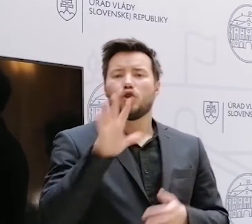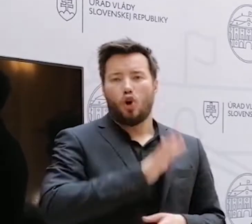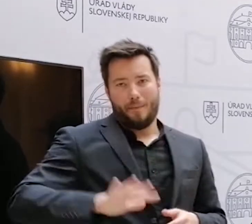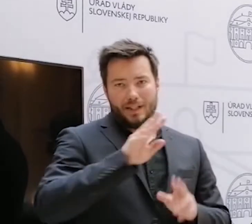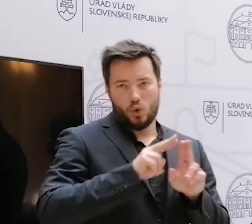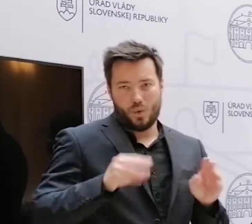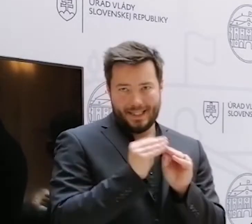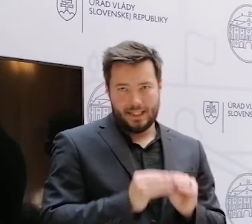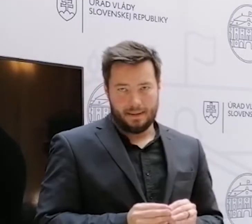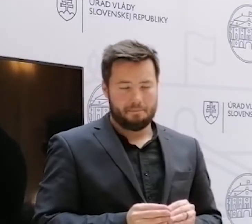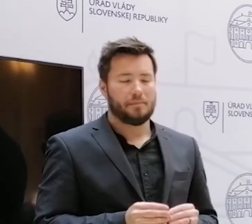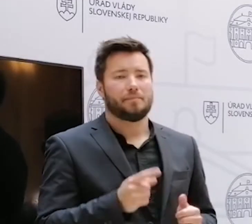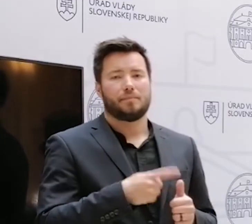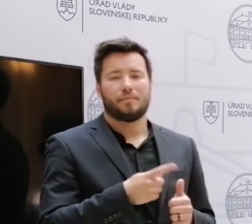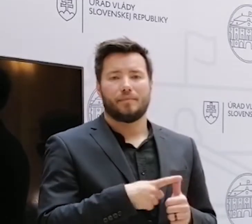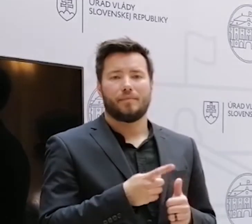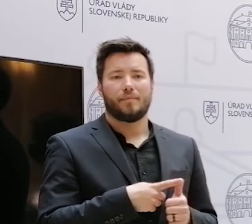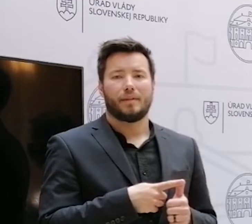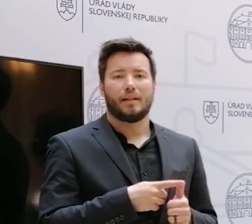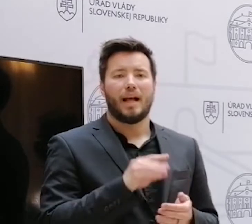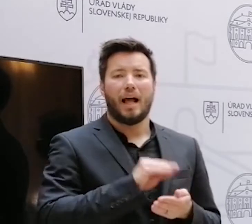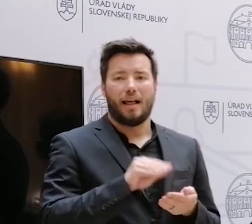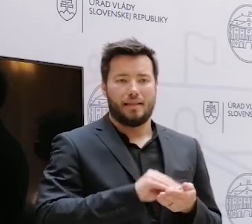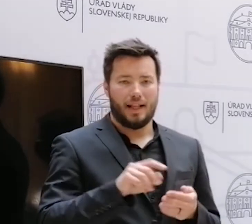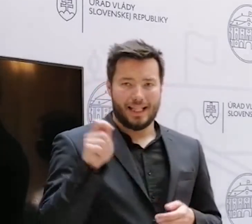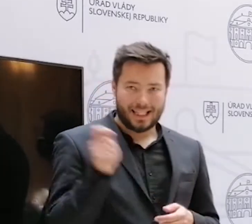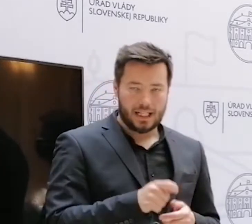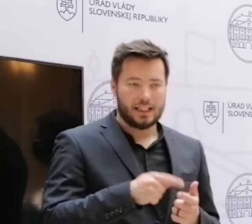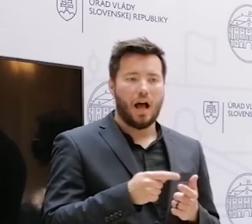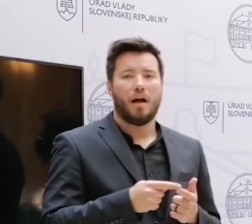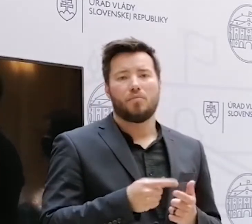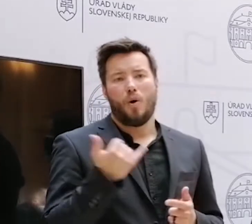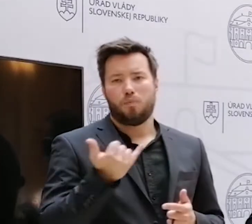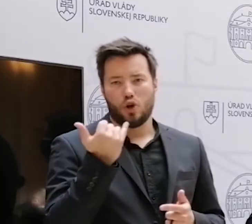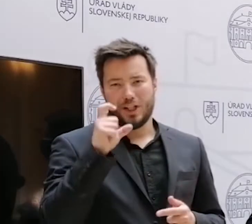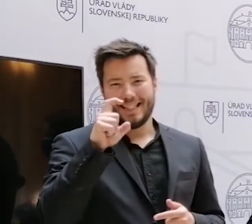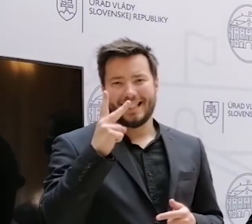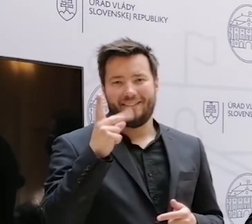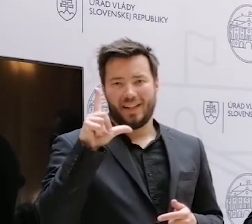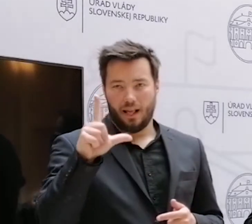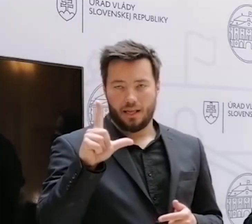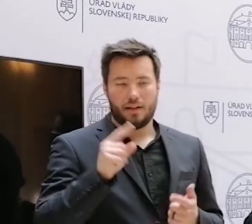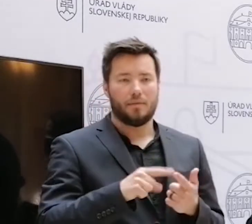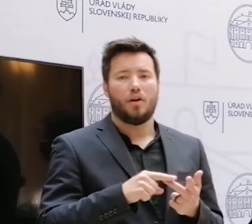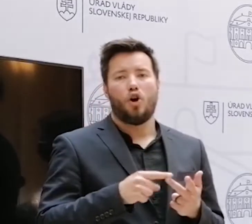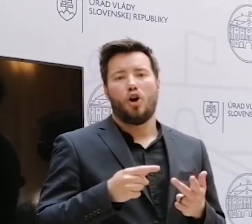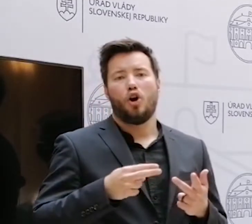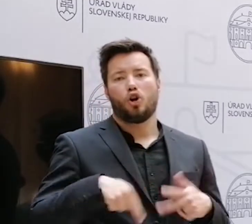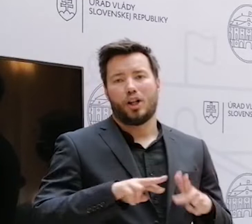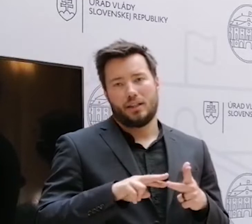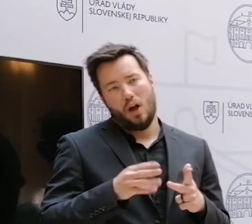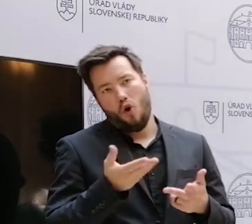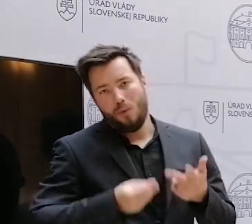to znamená o agendách trestnej, civilnej, obchodnej, rodinej. To sú, by som povedala, tie bežné veci, s